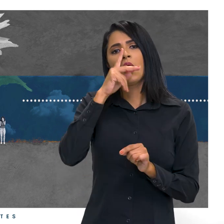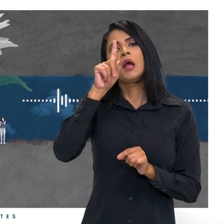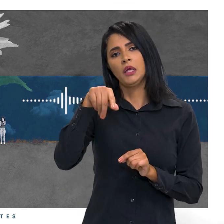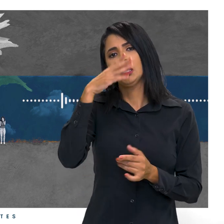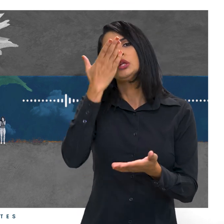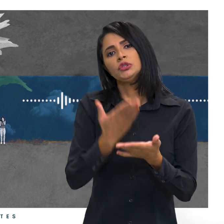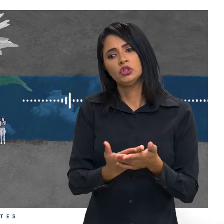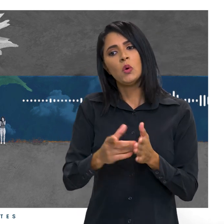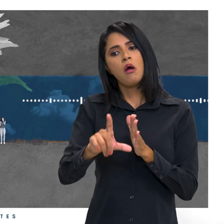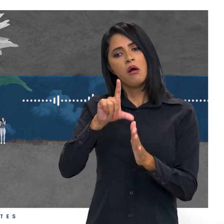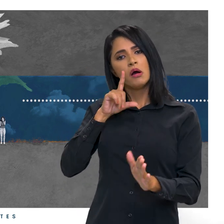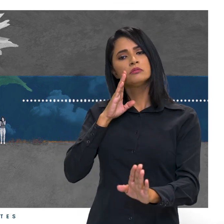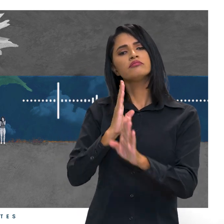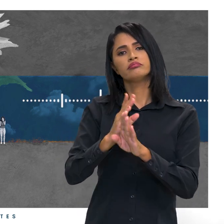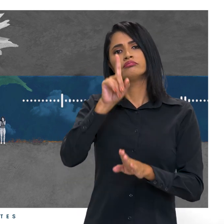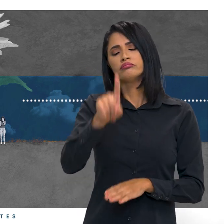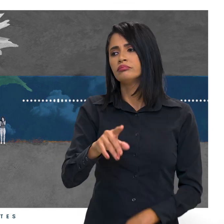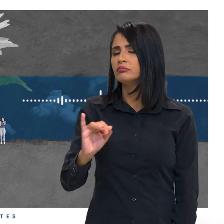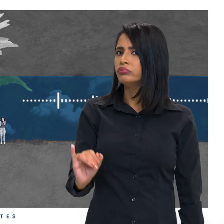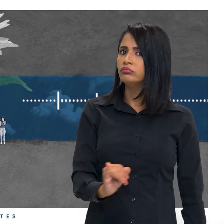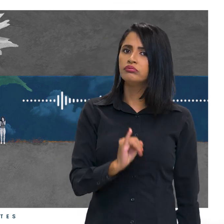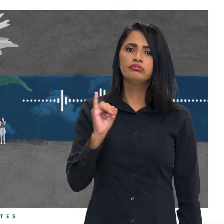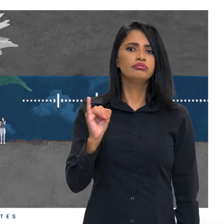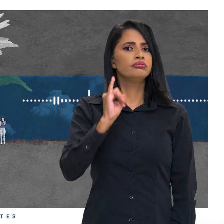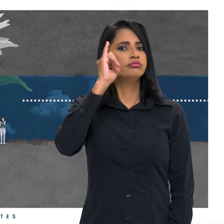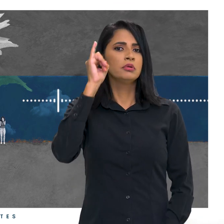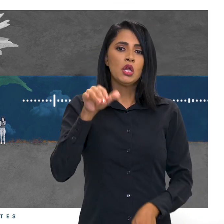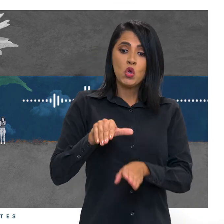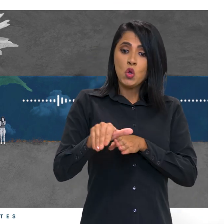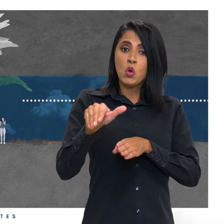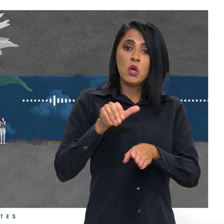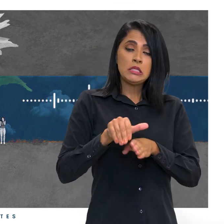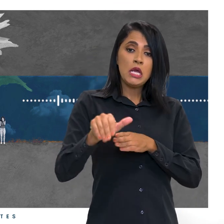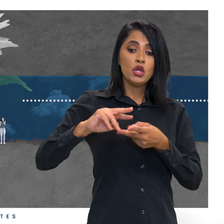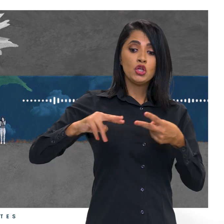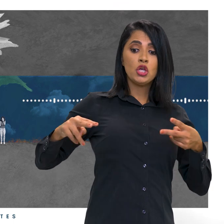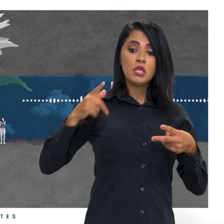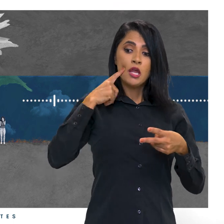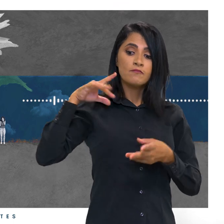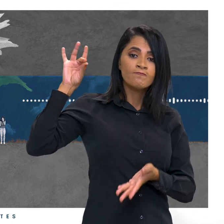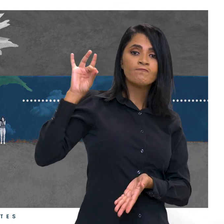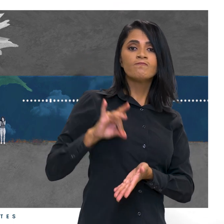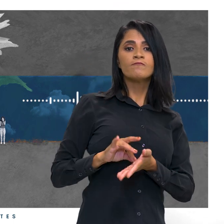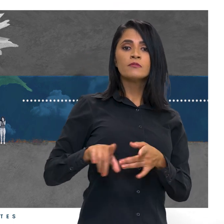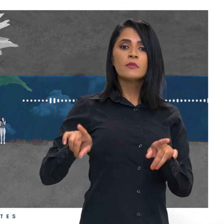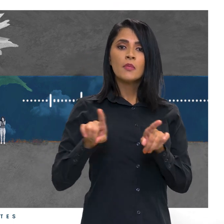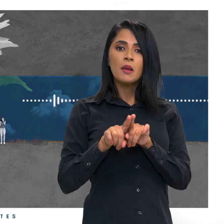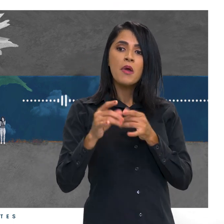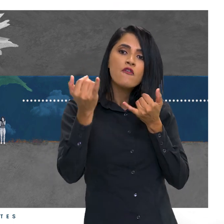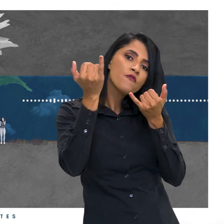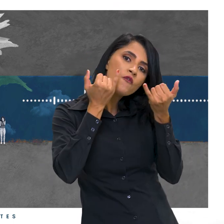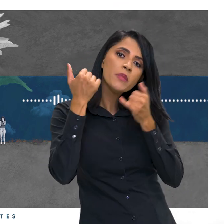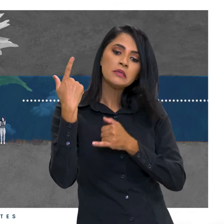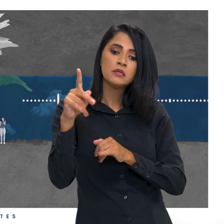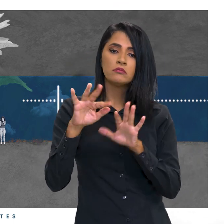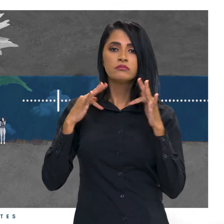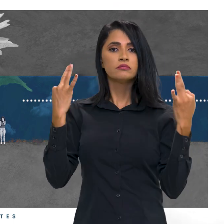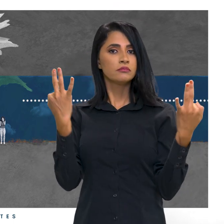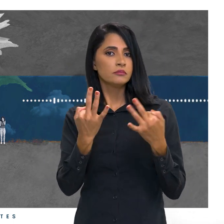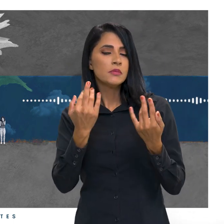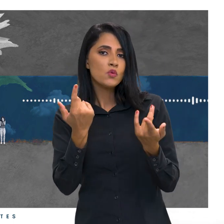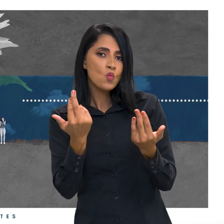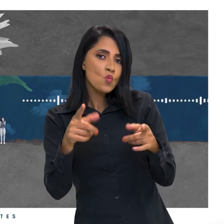precoce é primordial. E um aconselhamento genético mais efetivo para dar informações para as famílias, bem